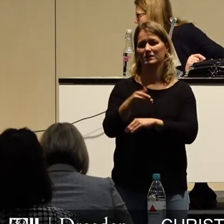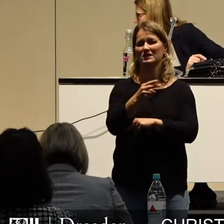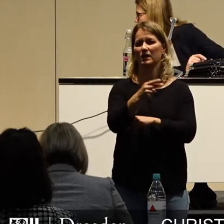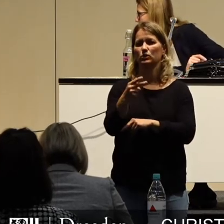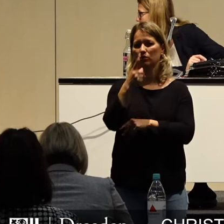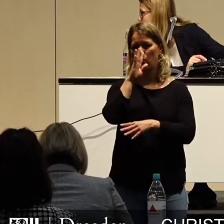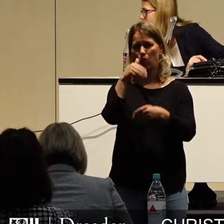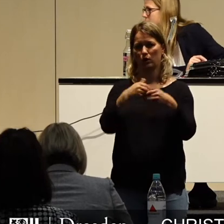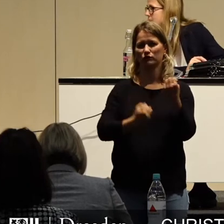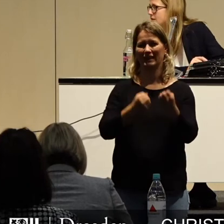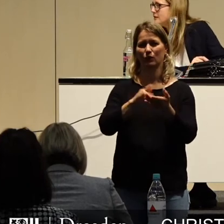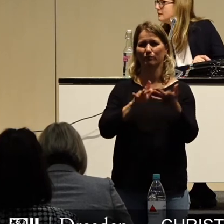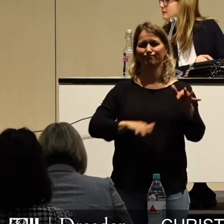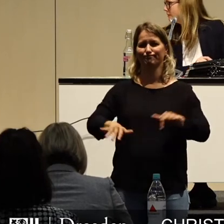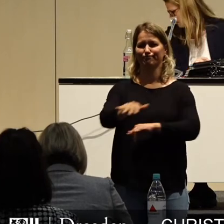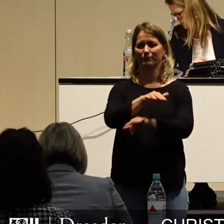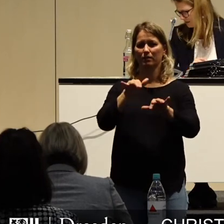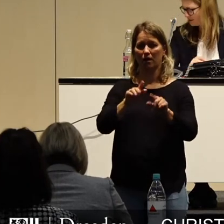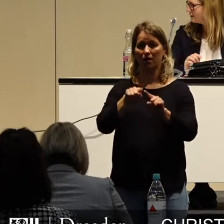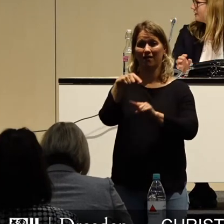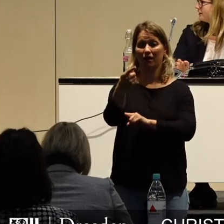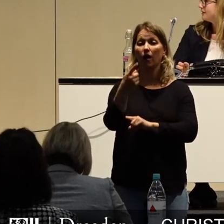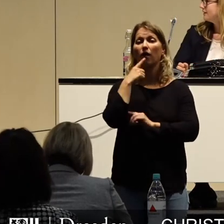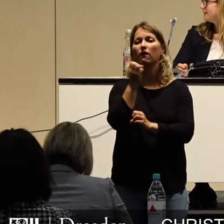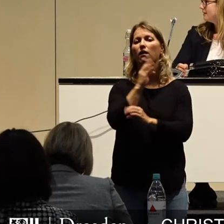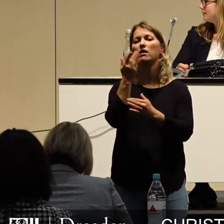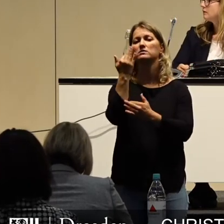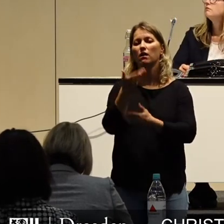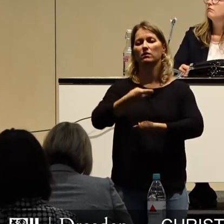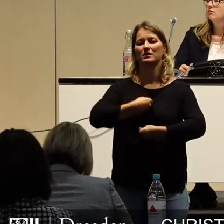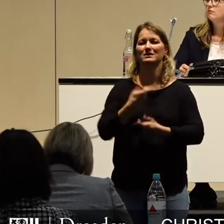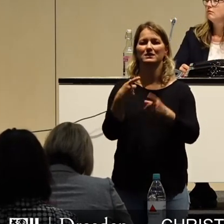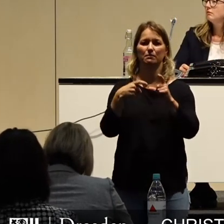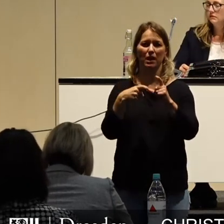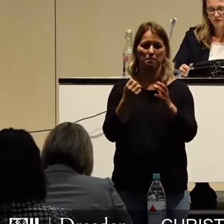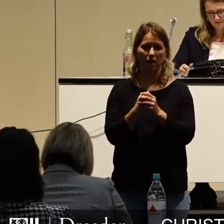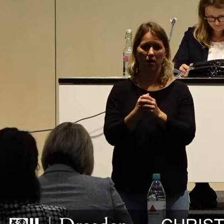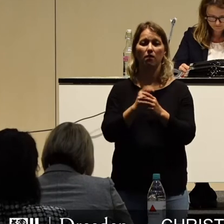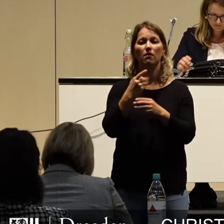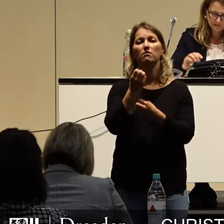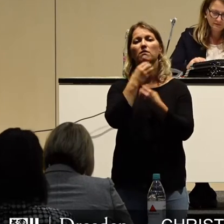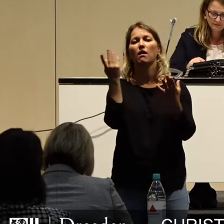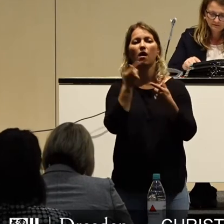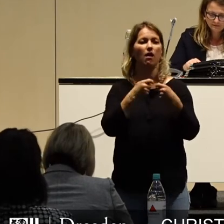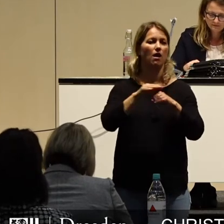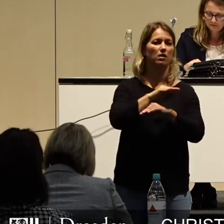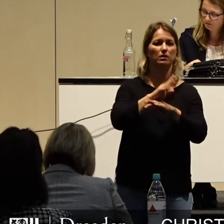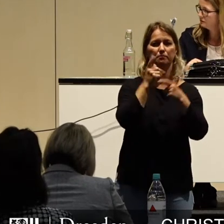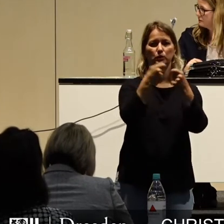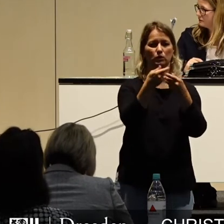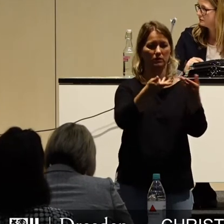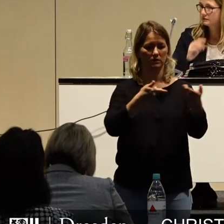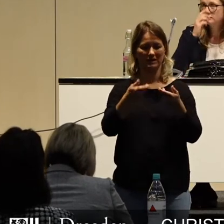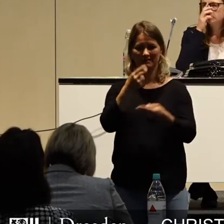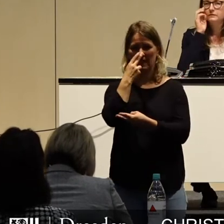vieles noch im Nebel liegt. Erst im September haben wir klarere Planzahlen, haben auch genauere Ausgestaltungen von dem, Land und Bund leisten. Daher ist noch